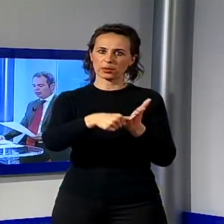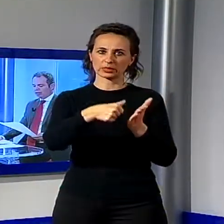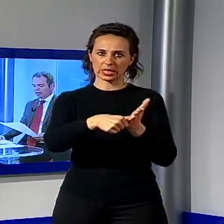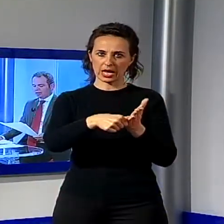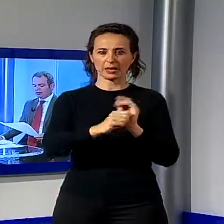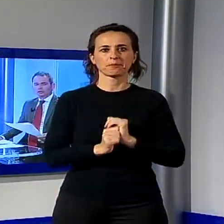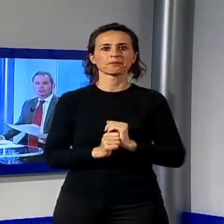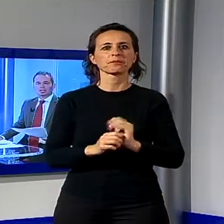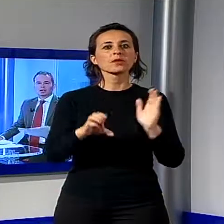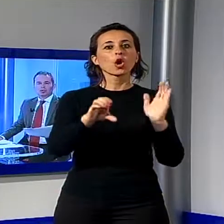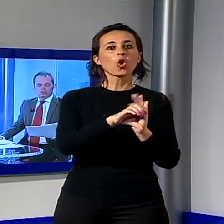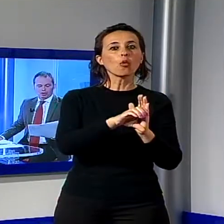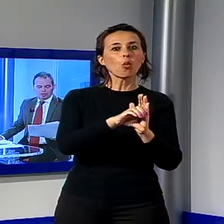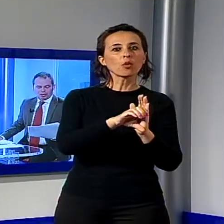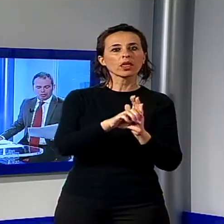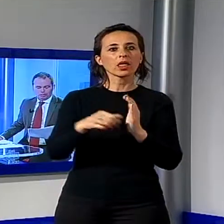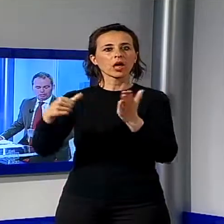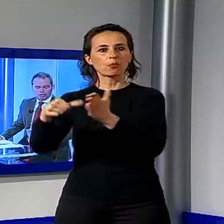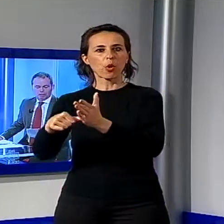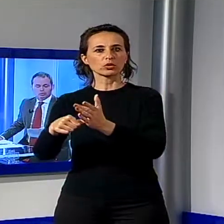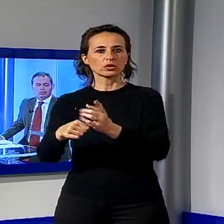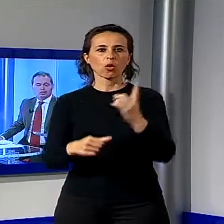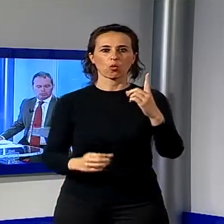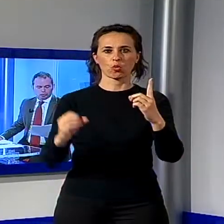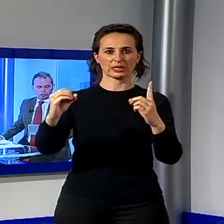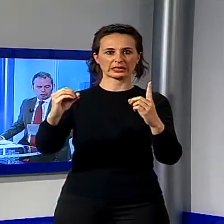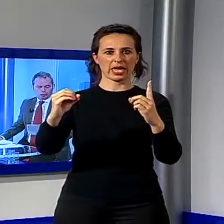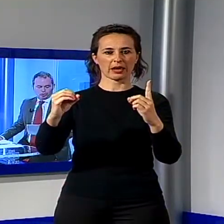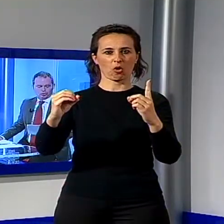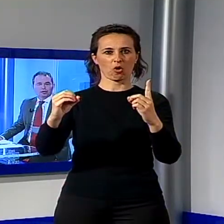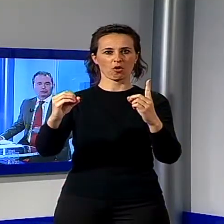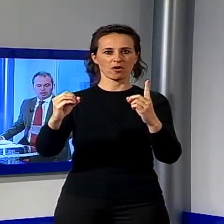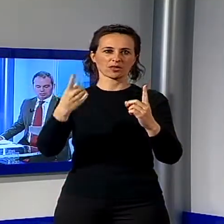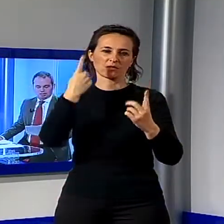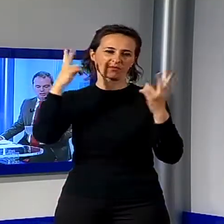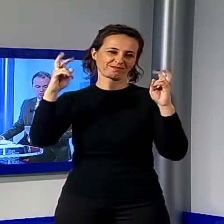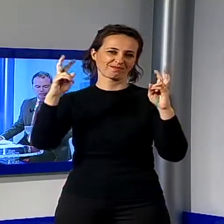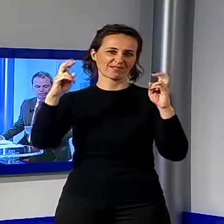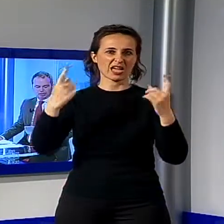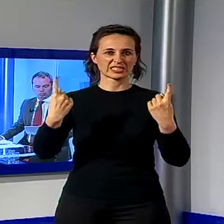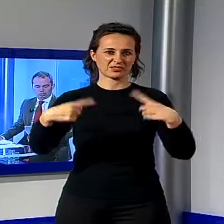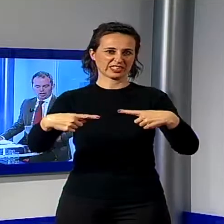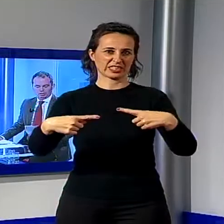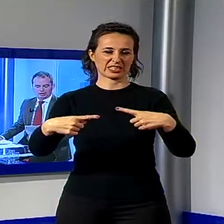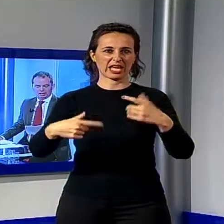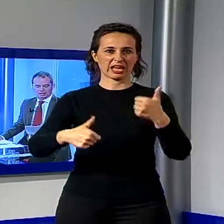poste 1 a 0, il primo tempo si chiude a nostro favore, lo ha annunciato il sindaco di Capandoli, Luca Menesini.